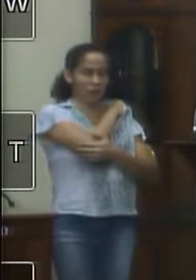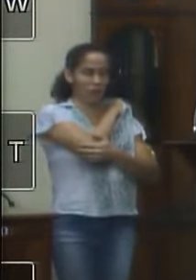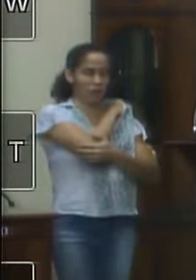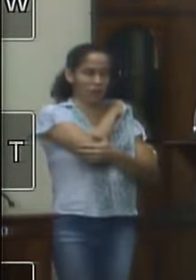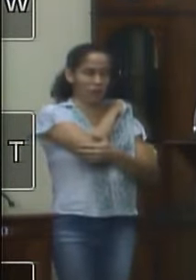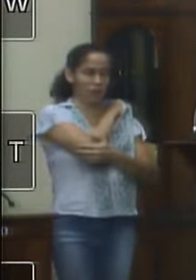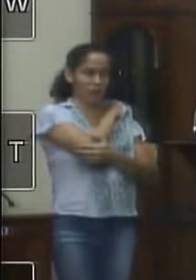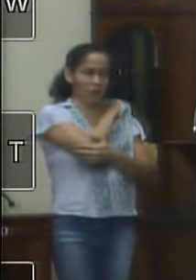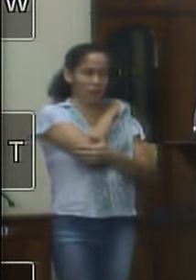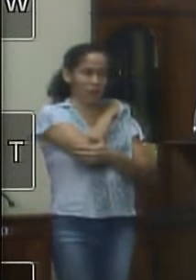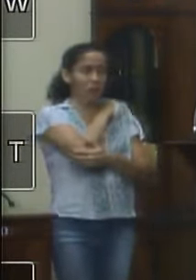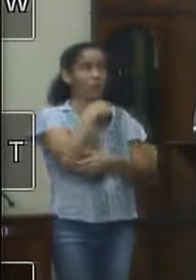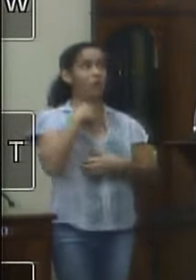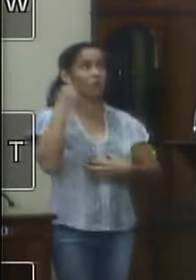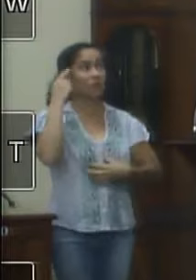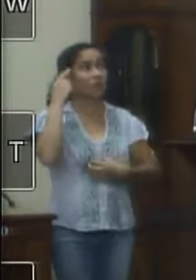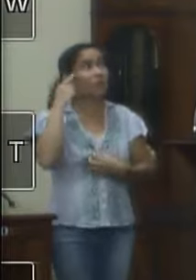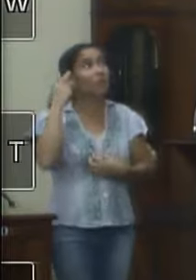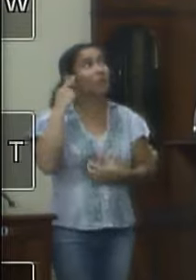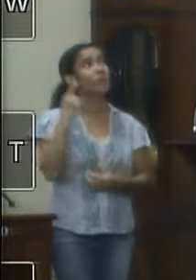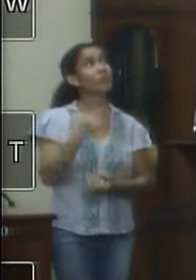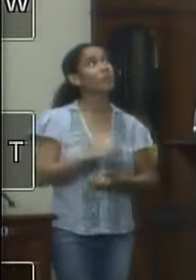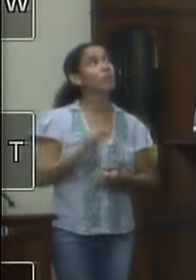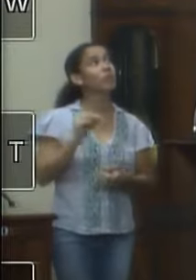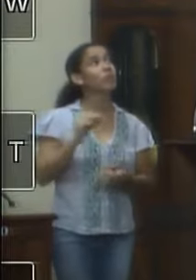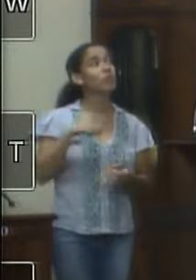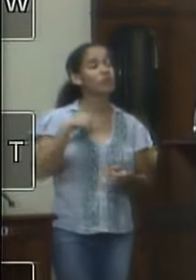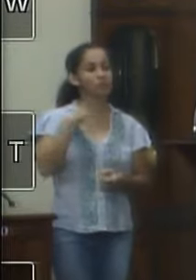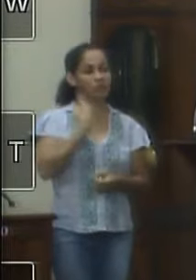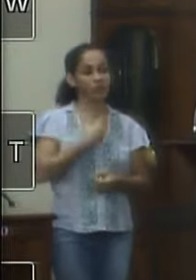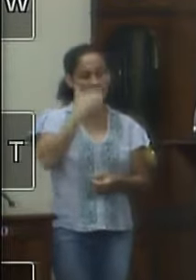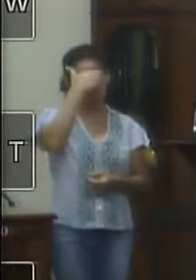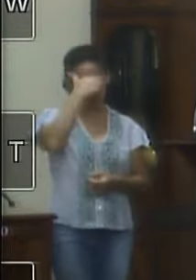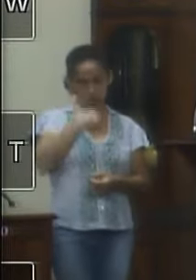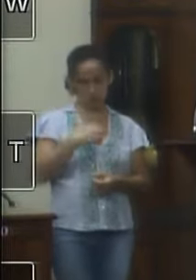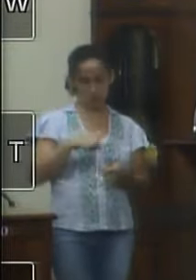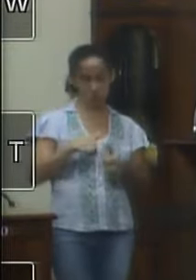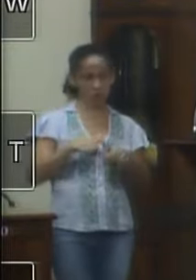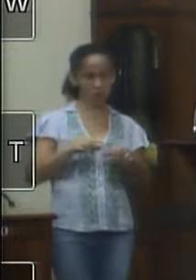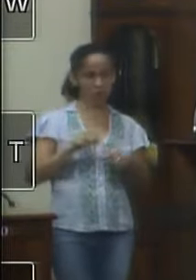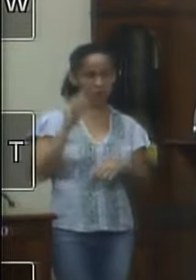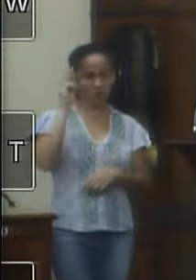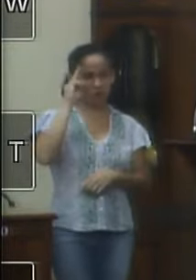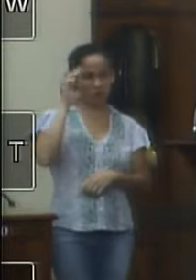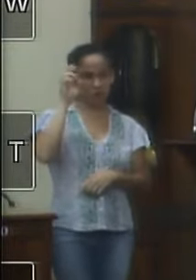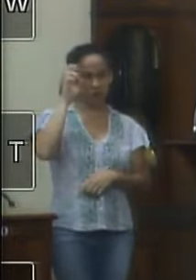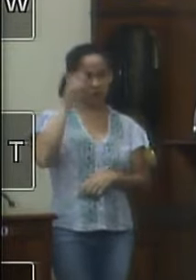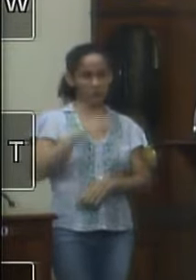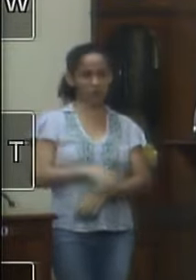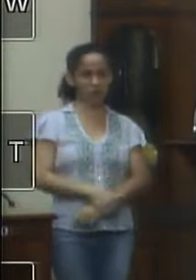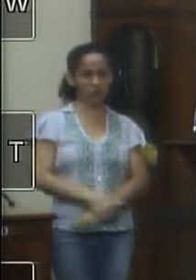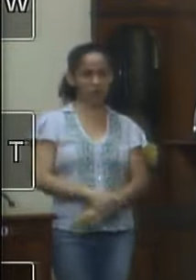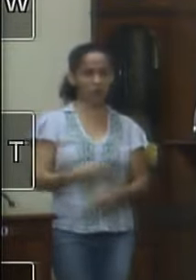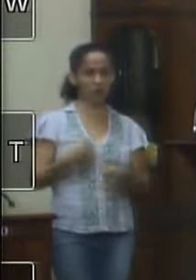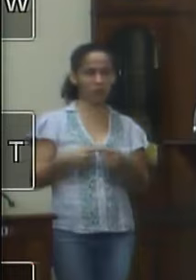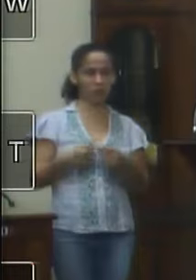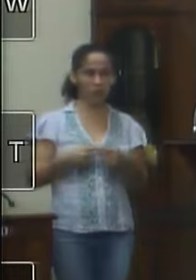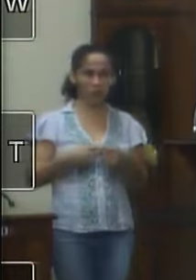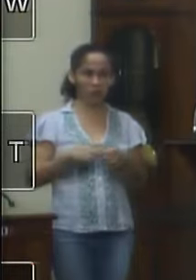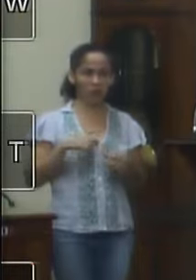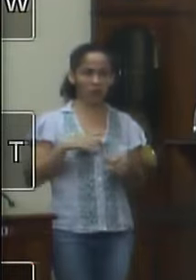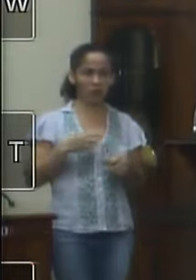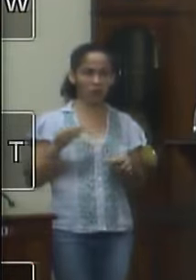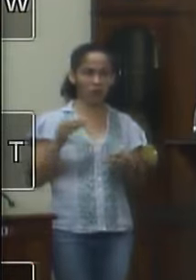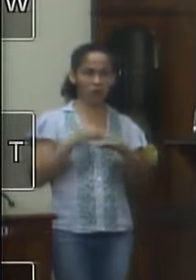eu fico pensando né o que que a gente está fazendo aqui toda terça e quinta e por que que existe a